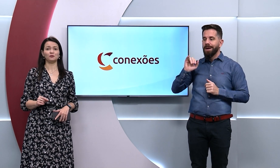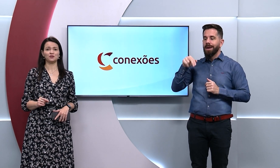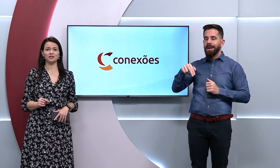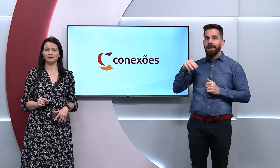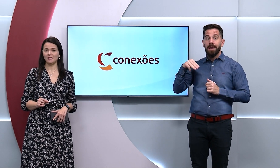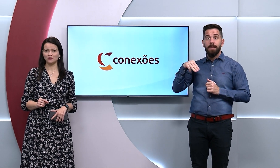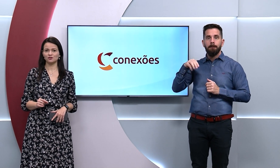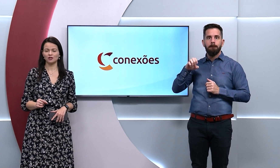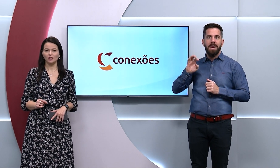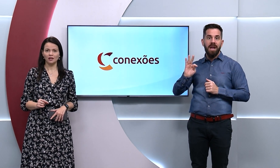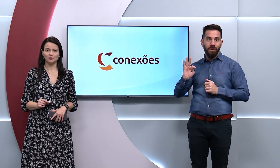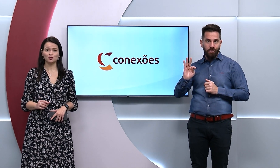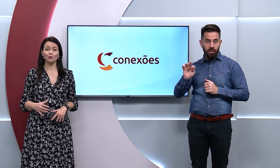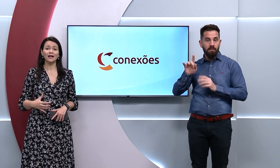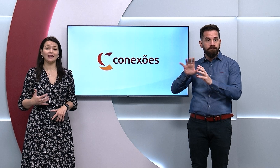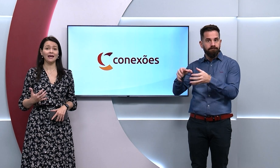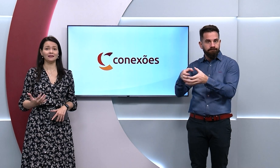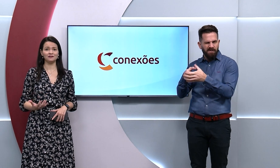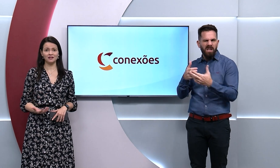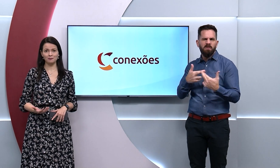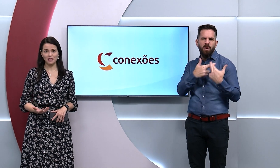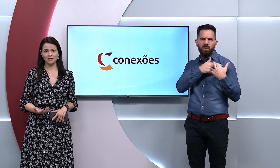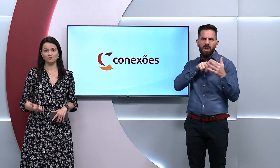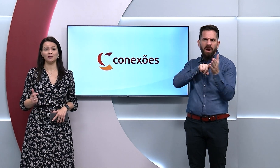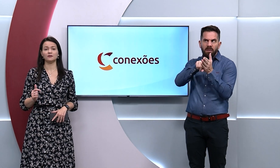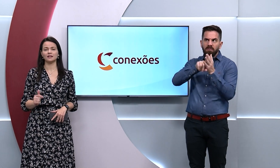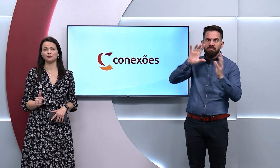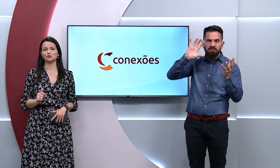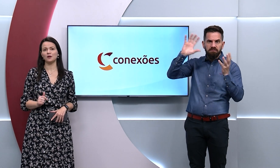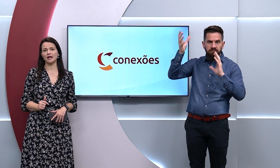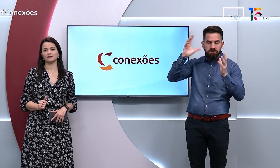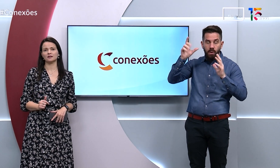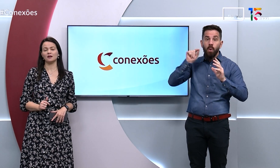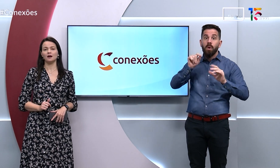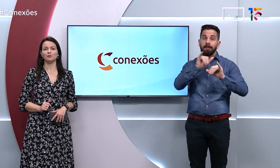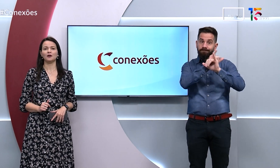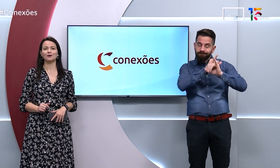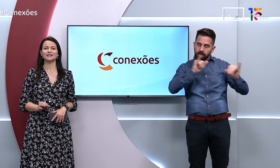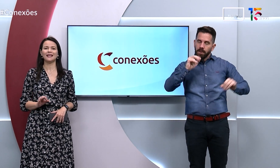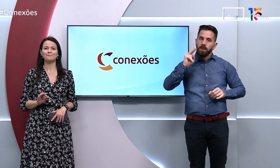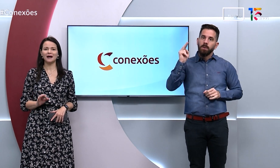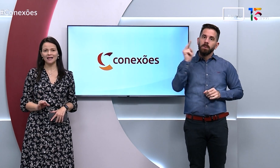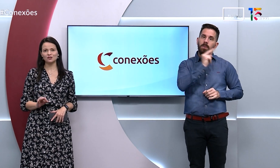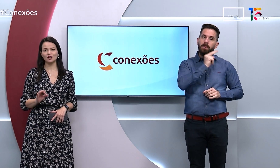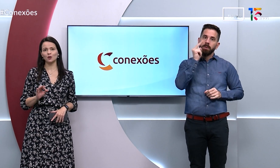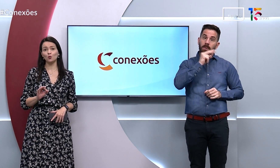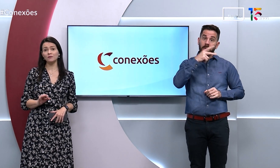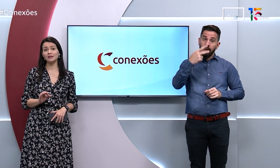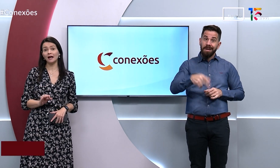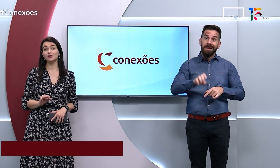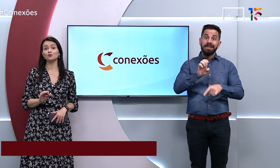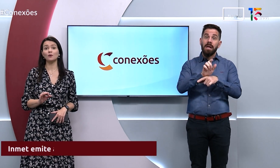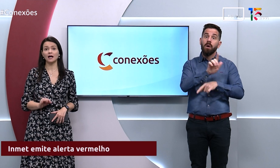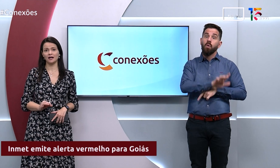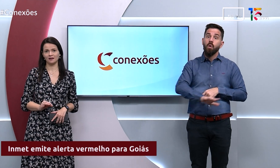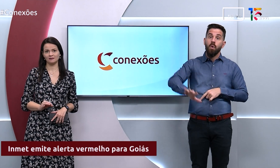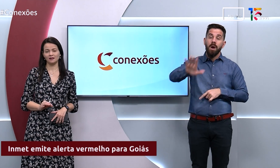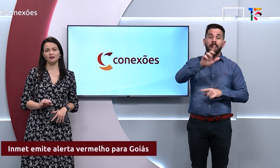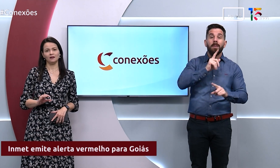de Meteorologia, IMET, emitiu um alerta vermelho para o estado de Goiás, por causa da baixa umidade do ar.